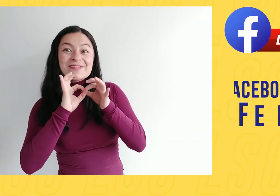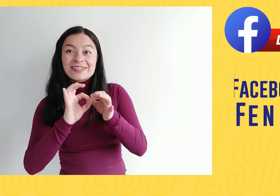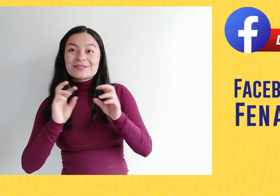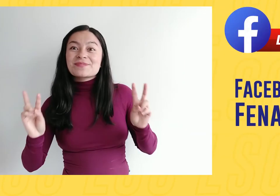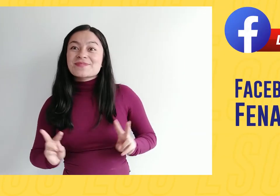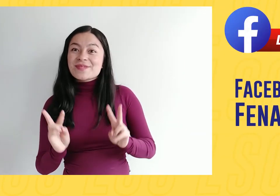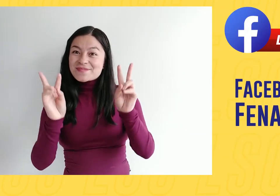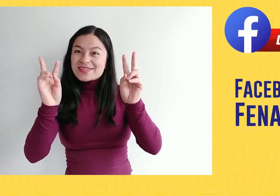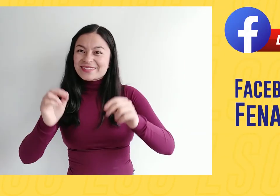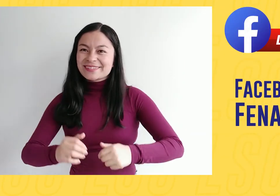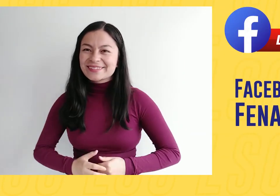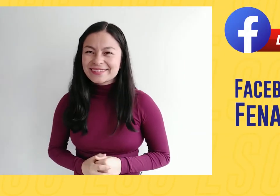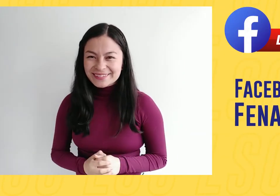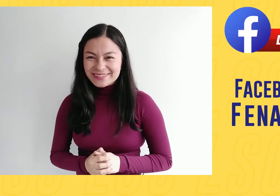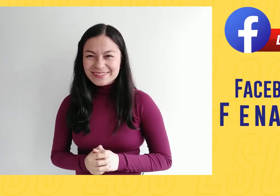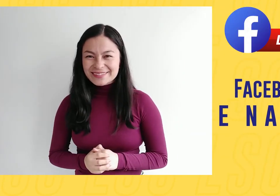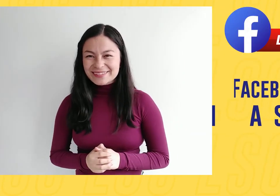esta transmisión en vivo será